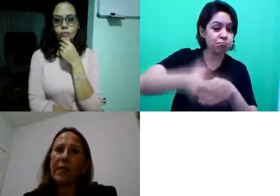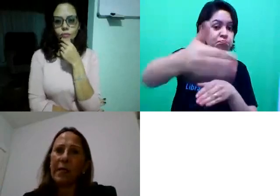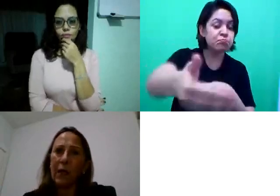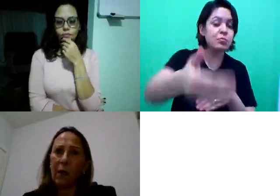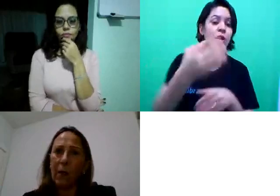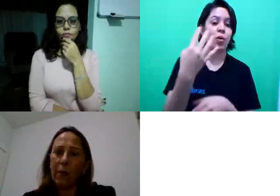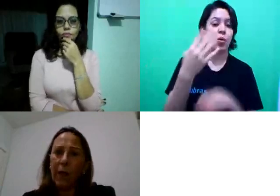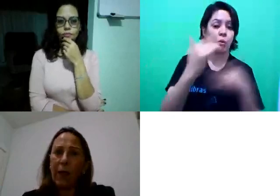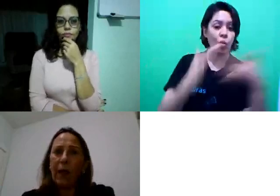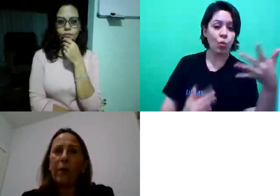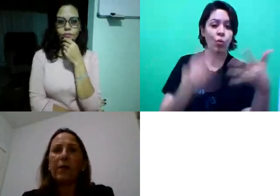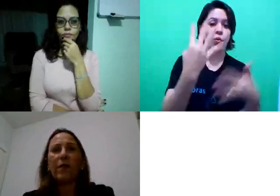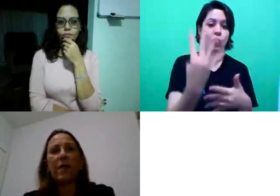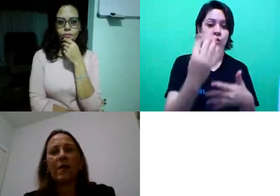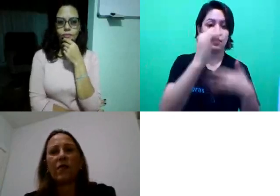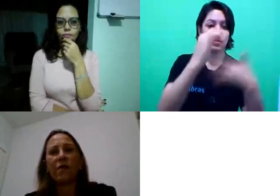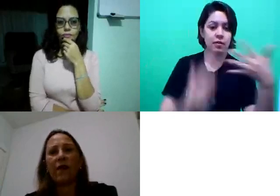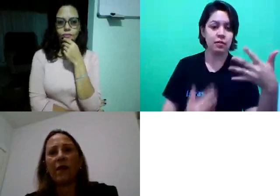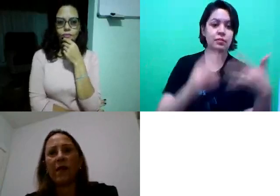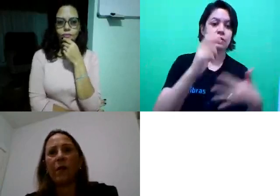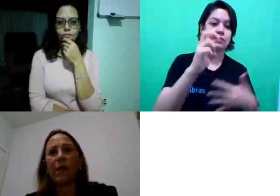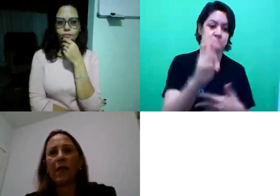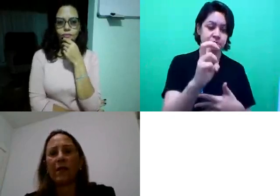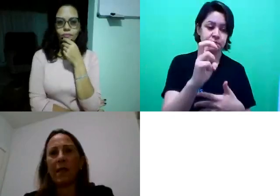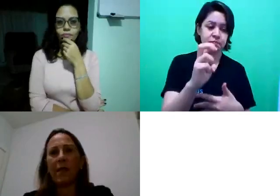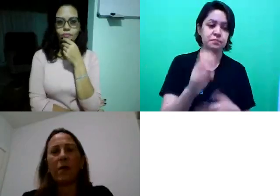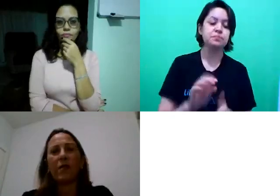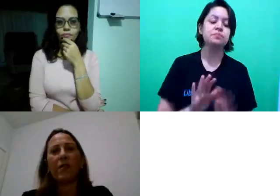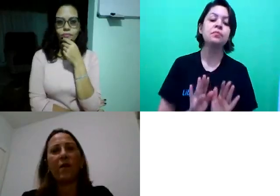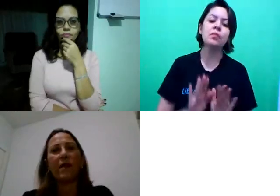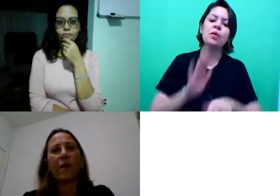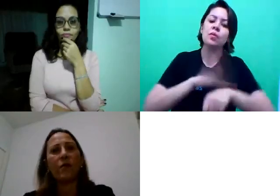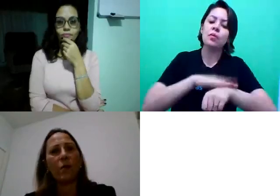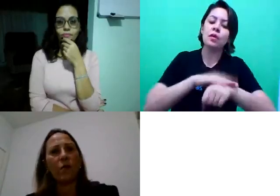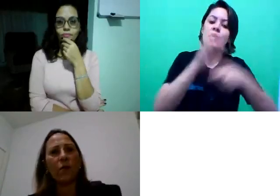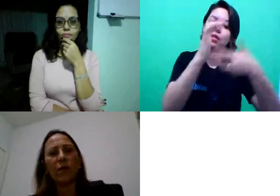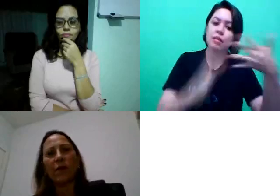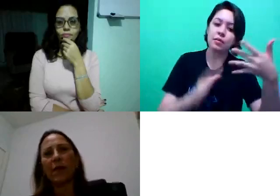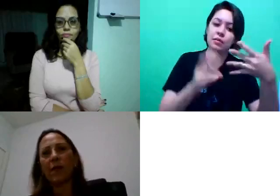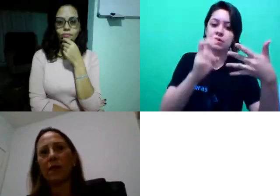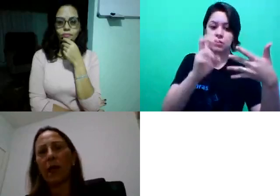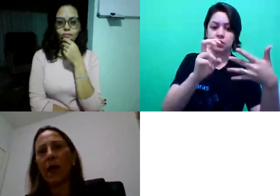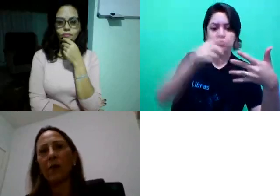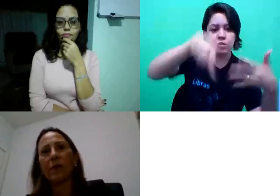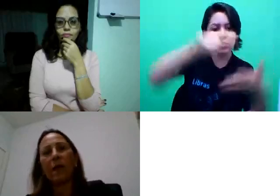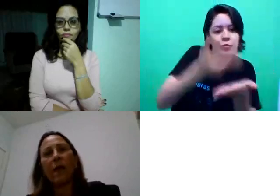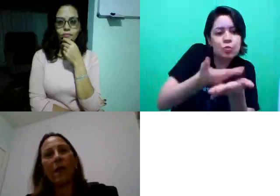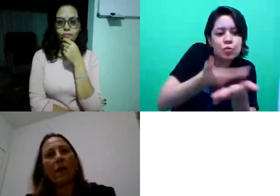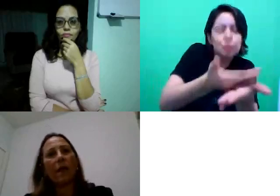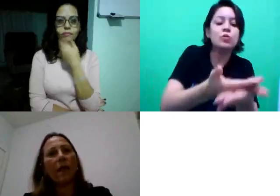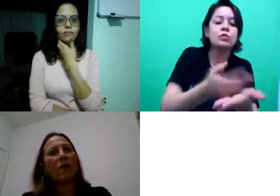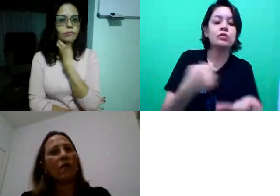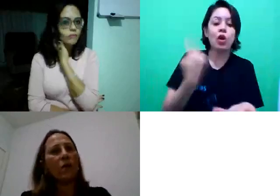e Libras 5. Quando vocês estiverem fazendo Libras 5, a gente já vai estar com todos os professores selecionados,